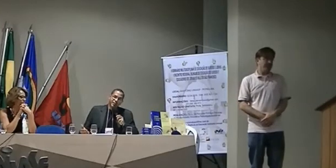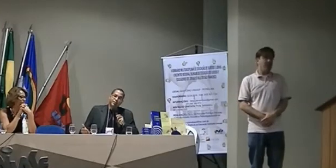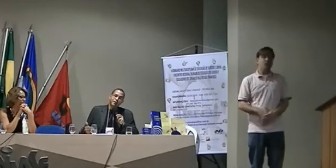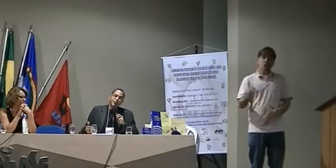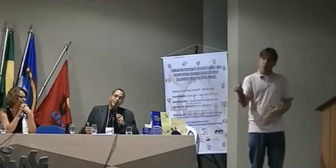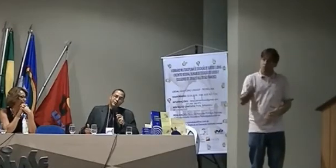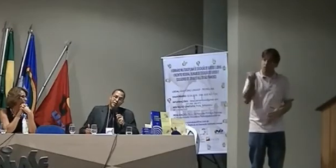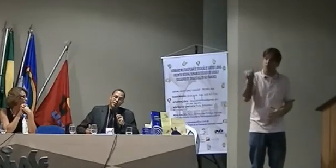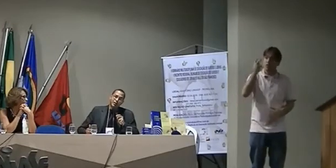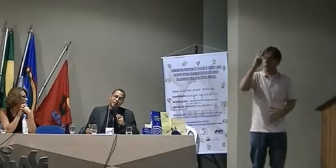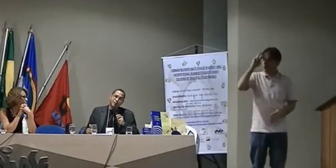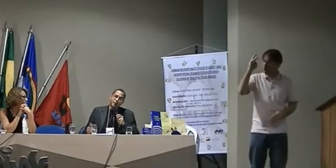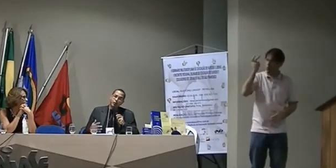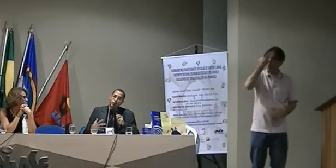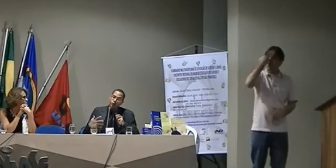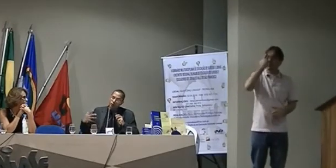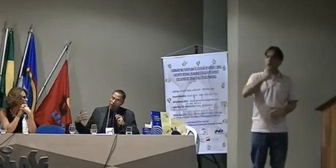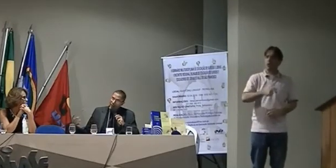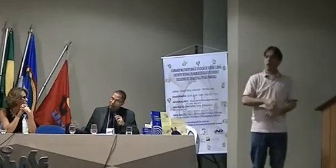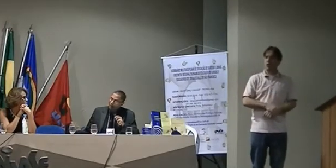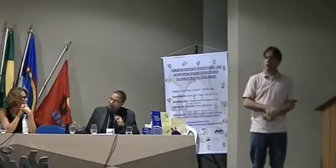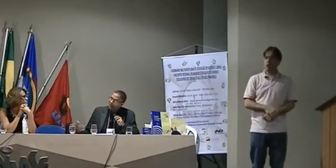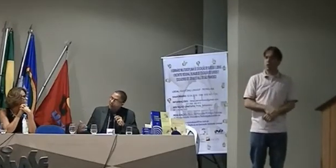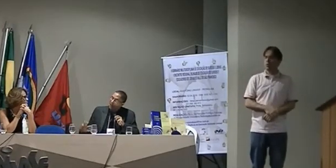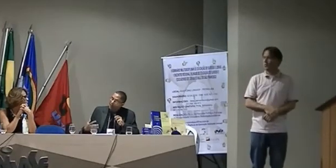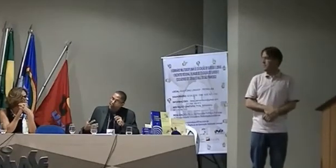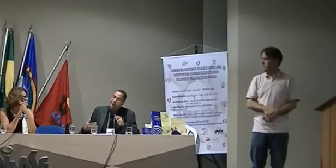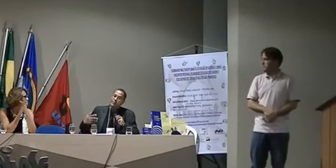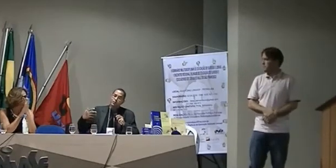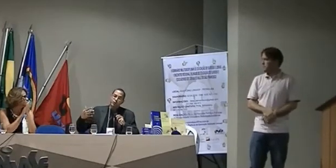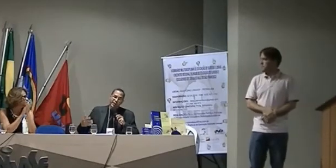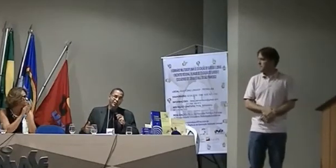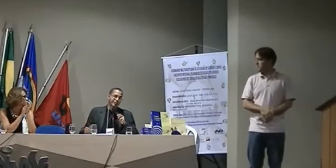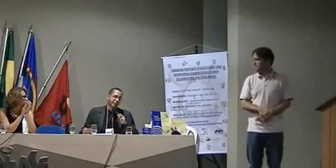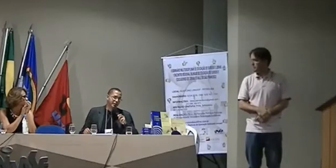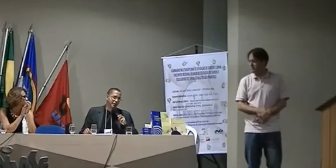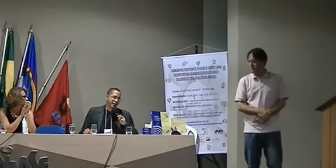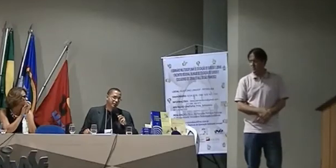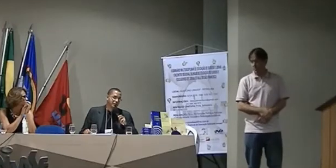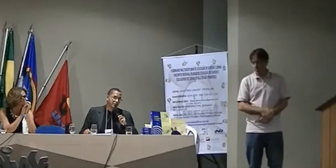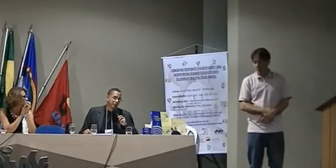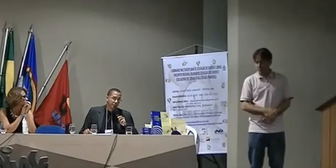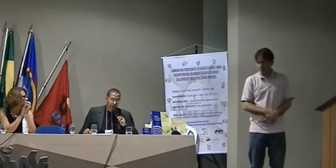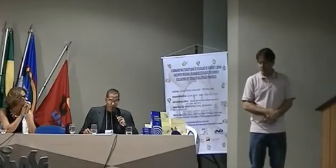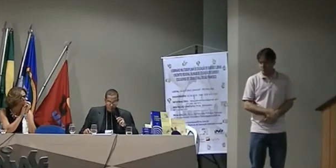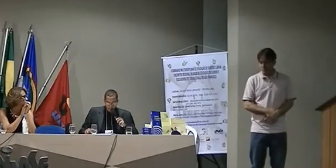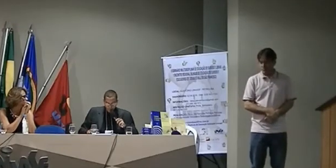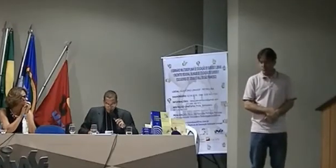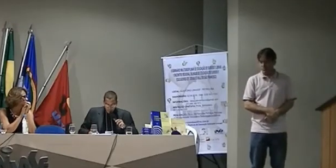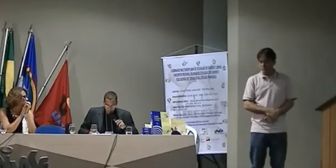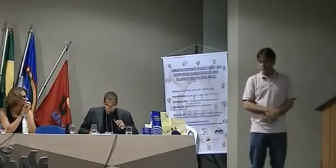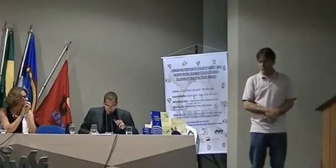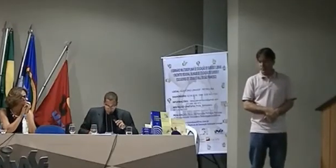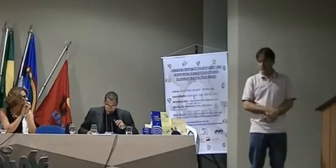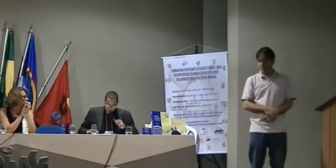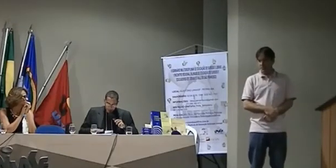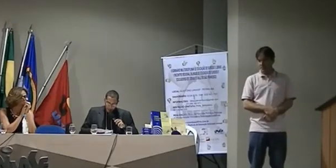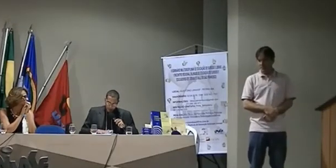não havia também que eu dou de outro lado aqueles que buscariam a sensibilidade para isso. Então